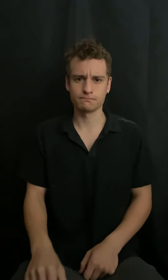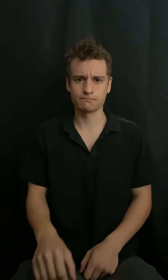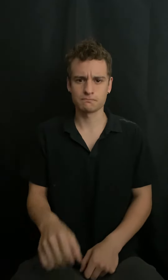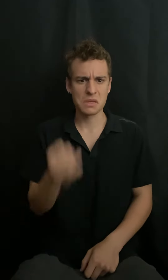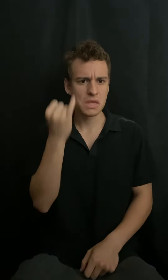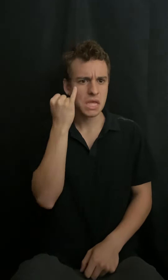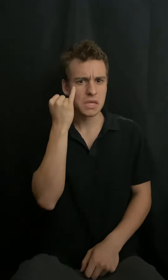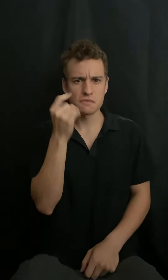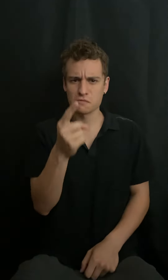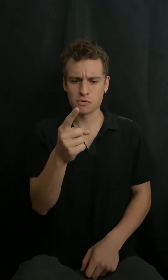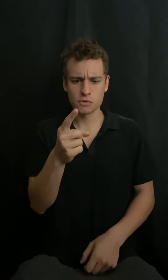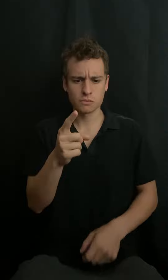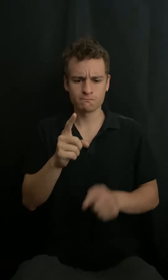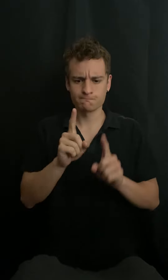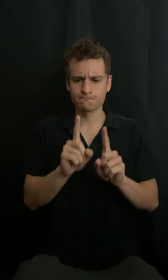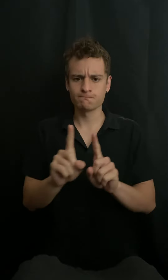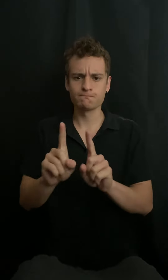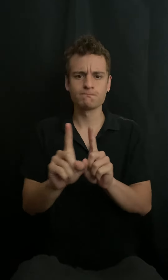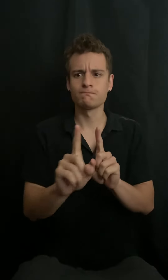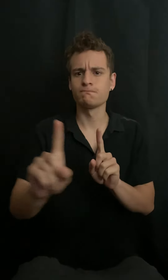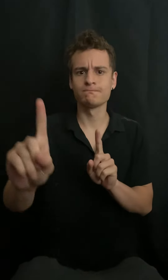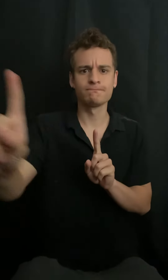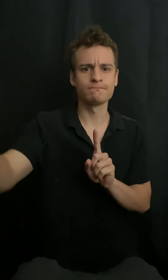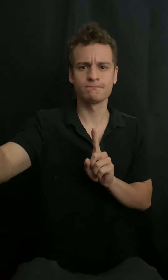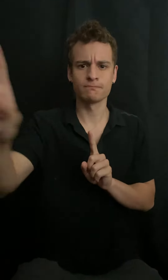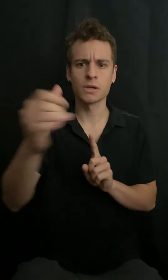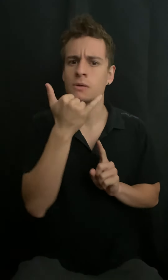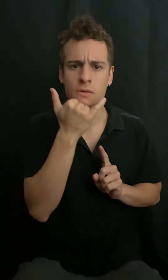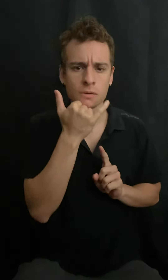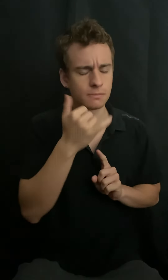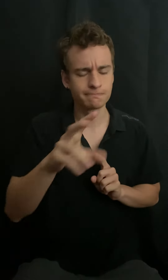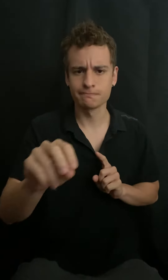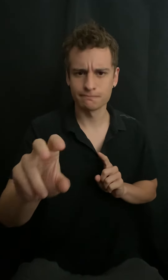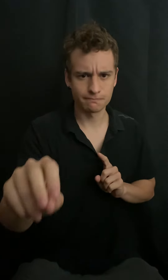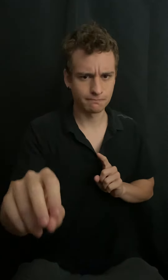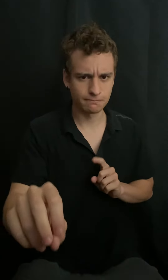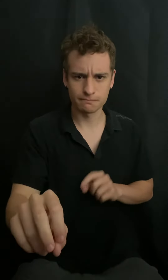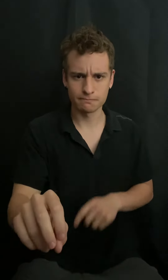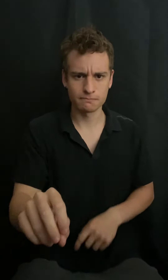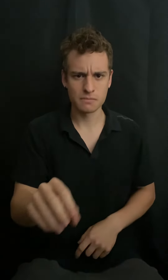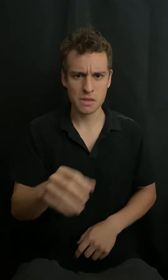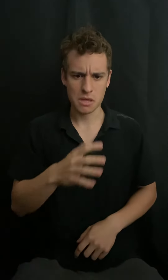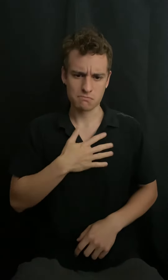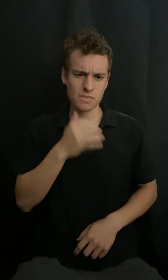El problema no es tu ausencia, el problema es que te espero.